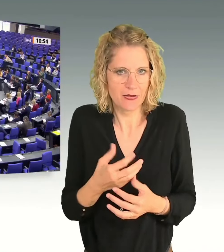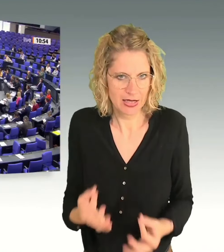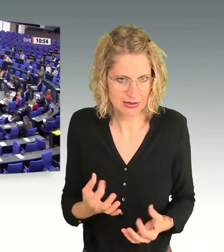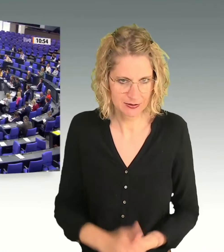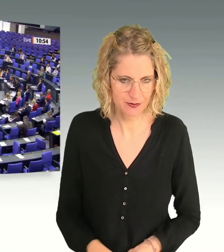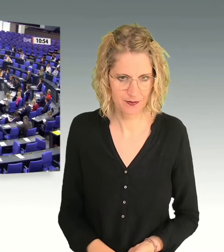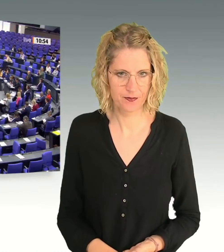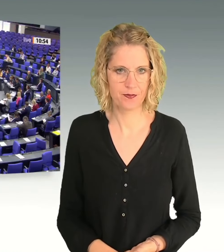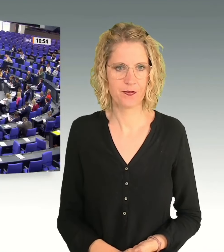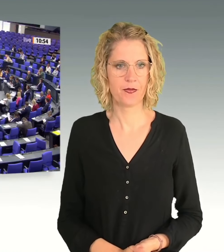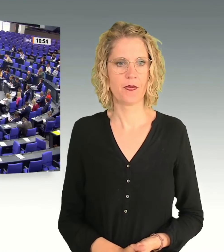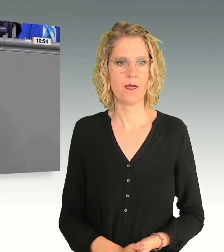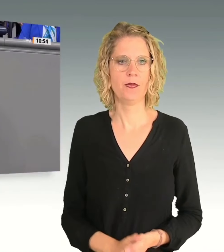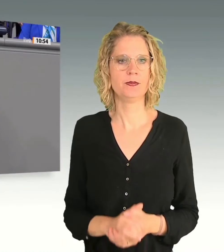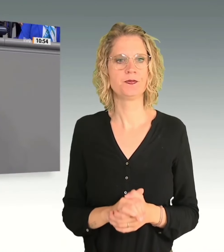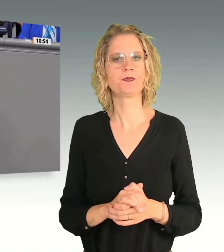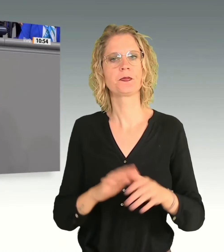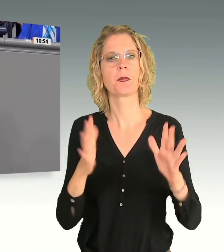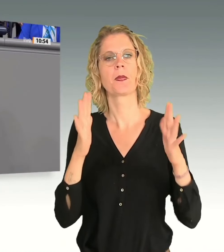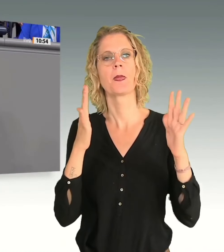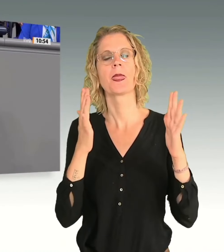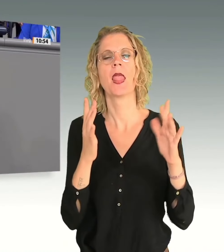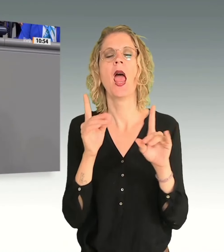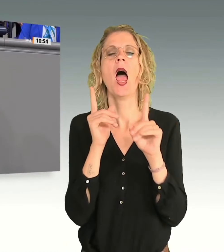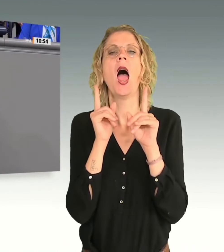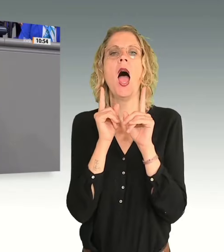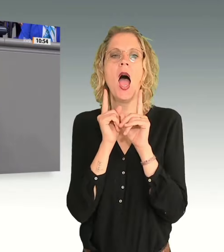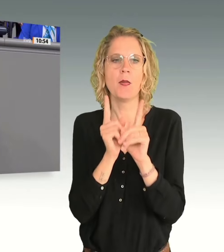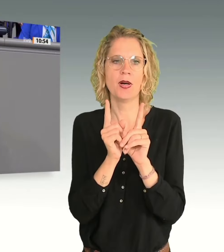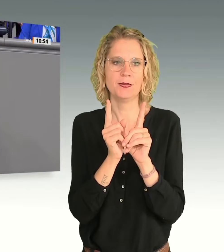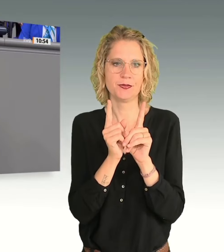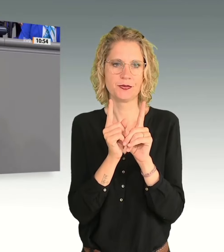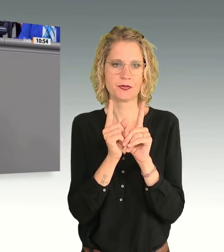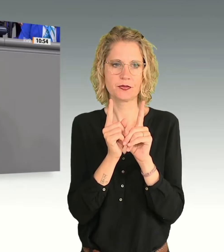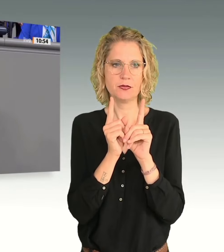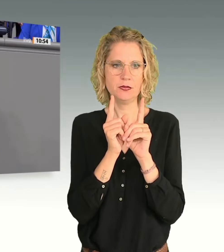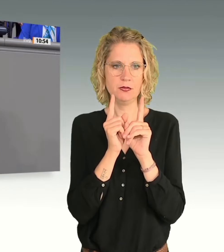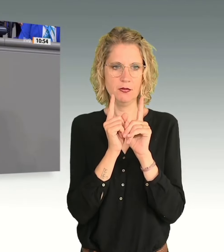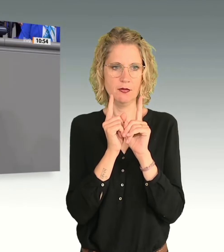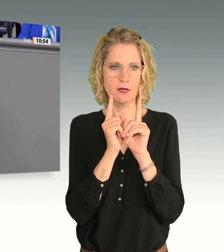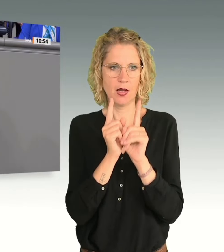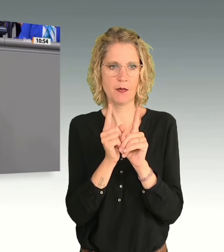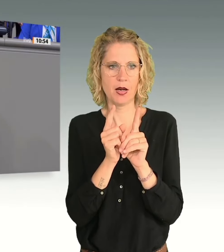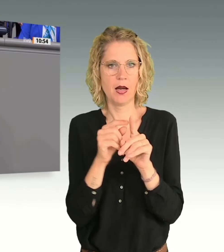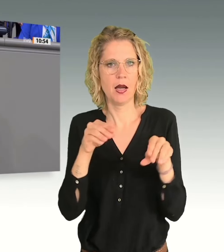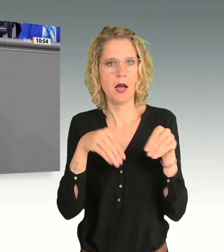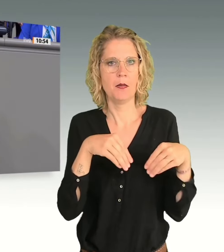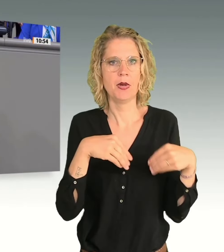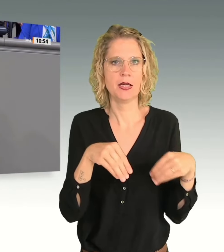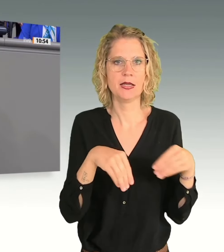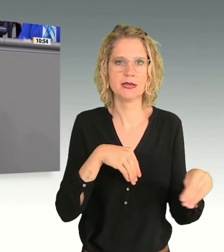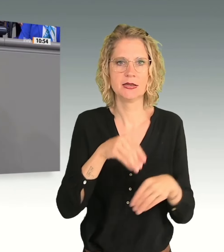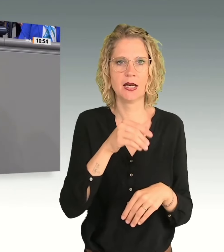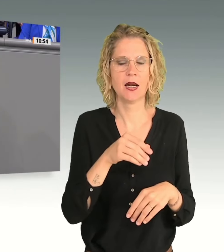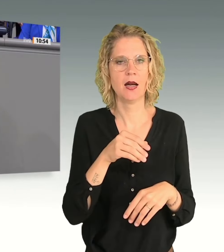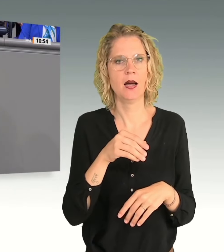Aber, und da muss ich nicht, dass der Herr Minister Buschmann meine Verteidigung bräuchte, aber da muss ich Ihre Spitze